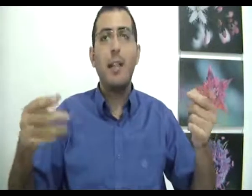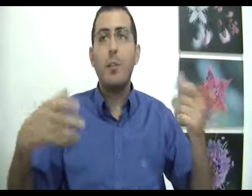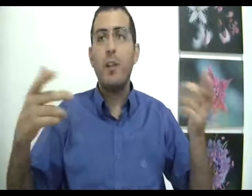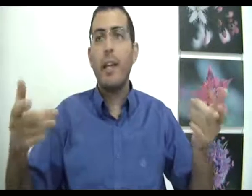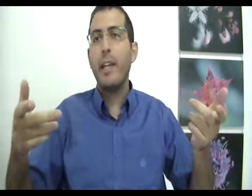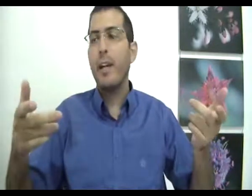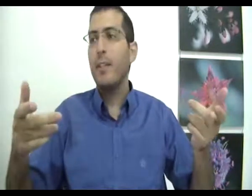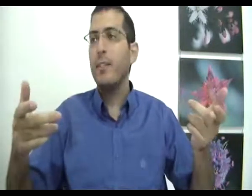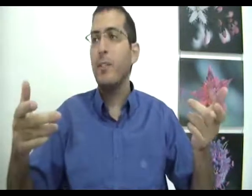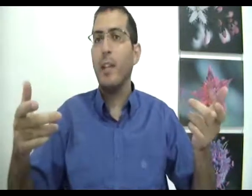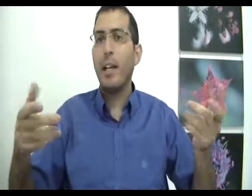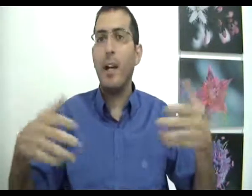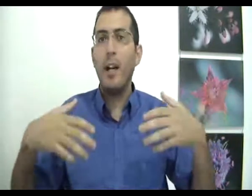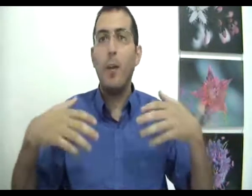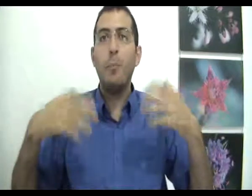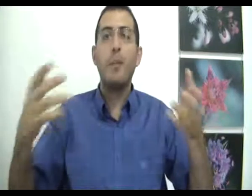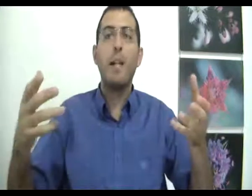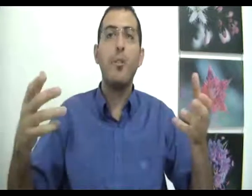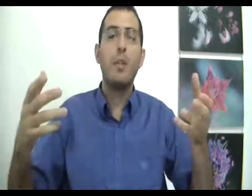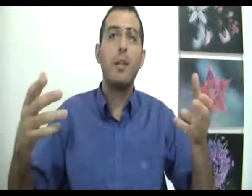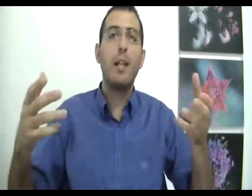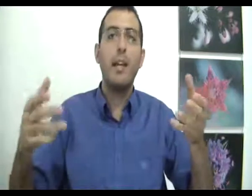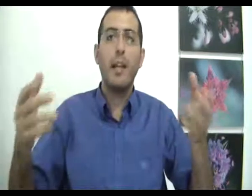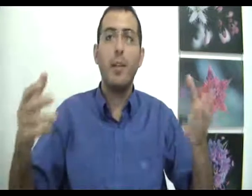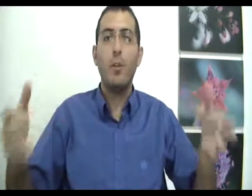האם הוא כבר הגיע לסוף הדרך האופטימלי שהוא יכול להגיע כן או לא